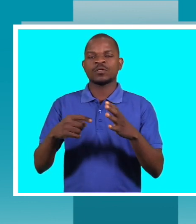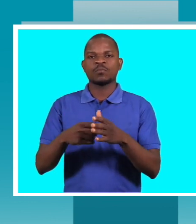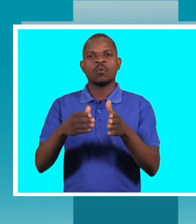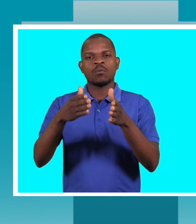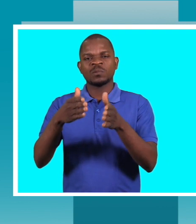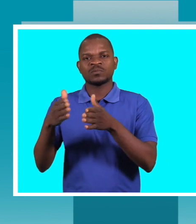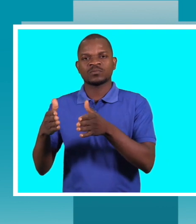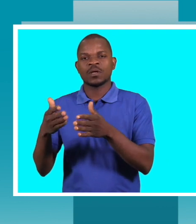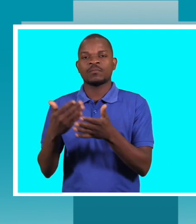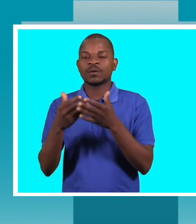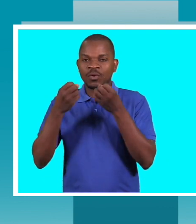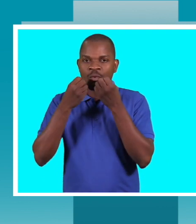humana para transmitirmos esta